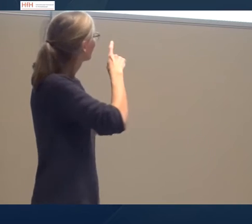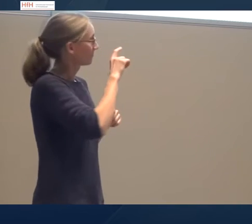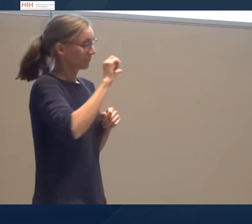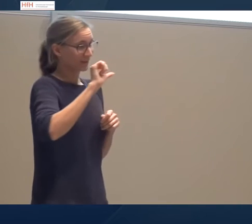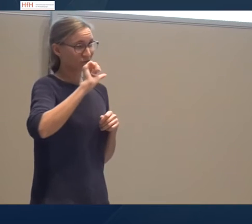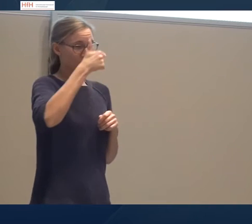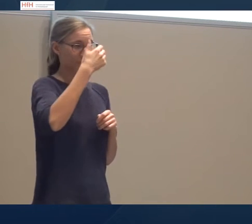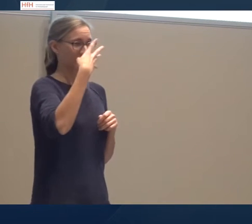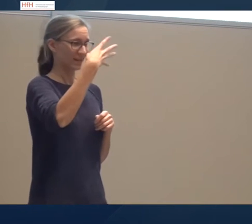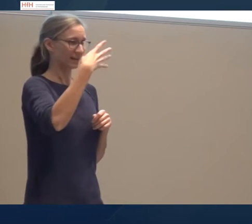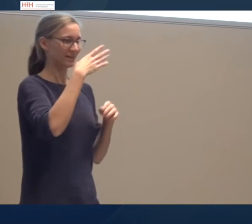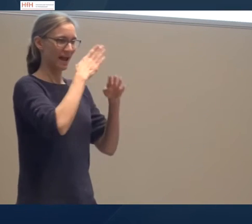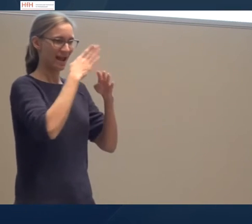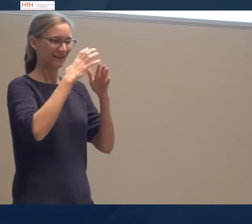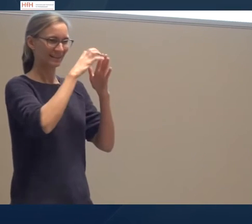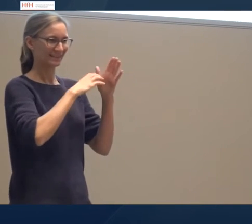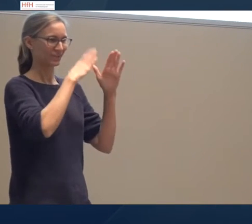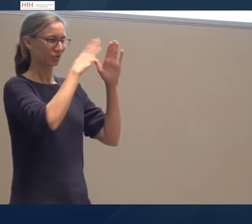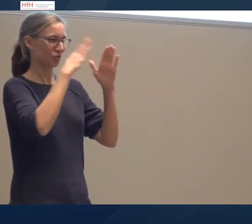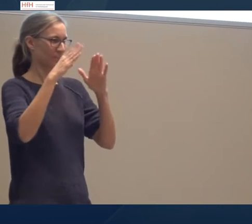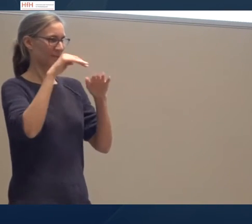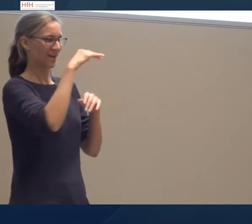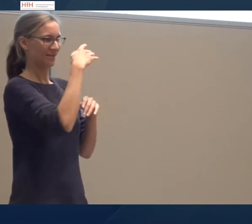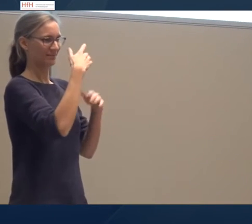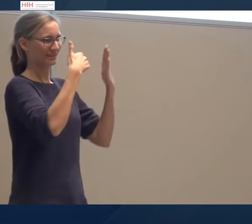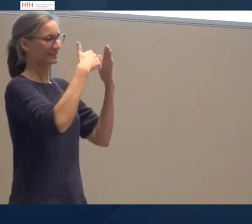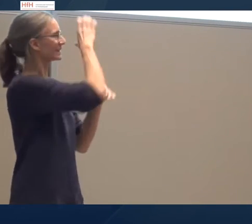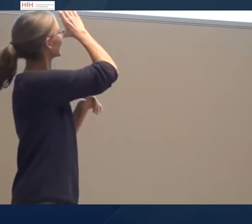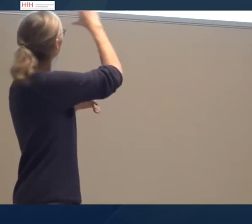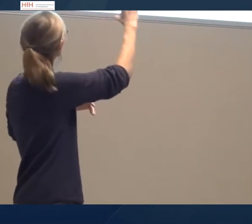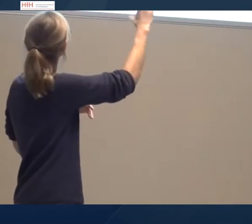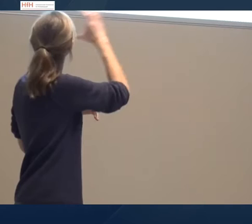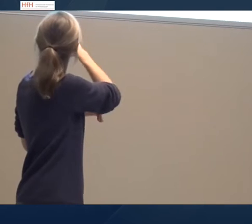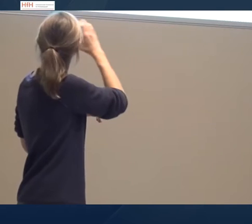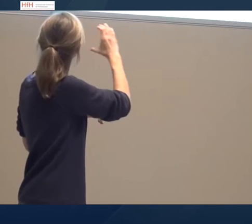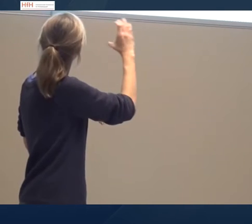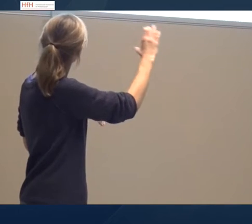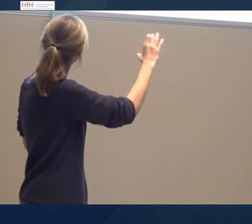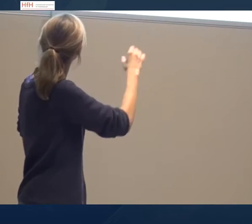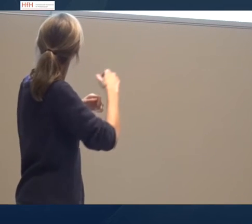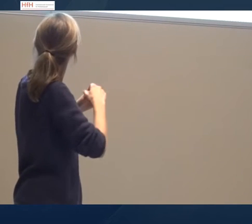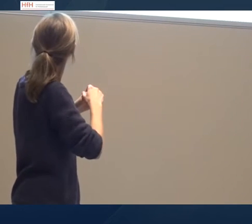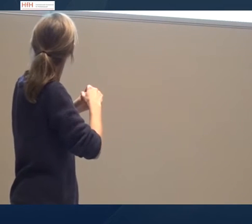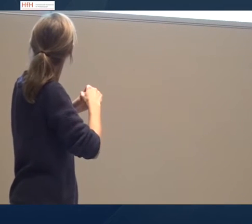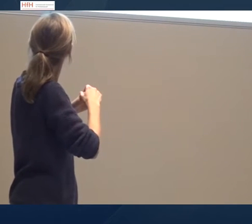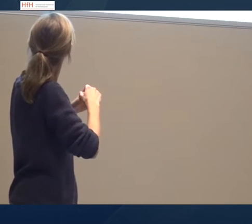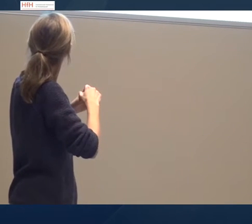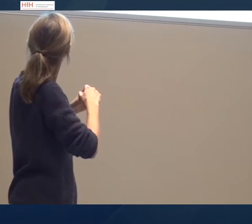Die Top 4 in den verschiedenen Texttypen unserer Experten und Expertinnen sehen Sie auf